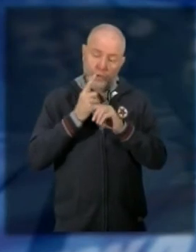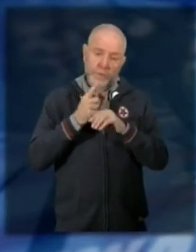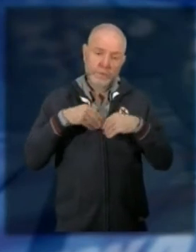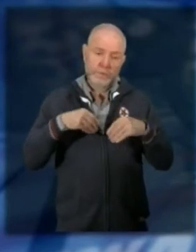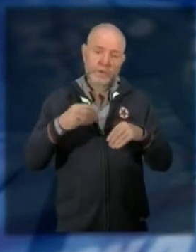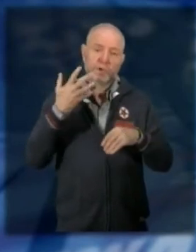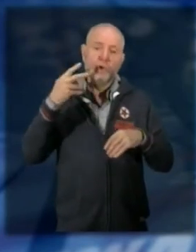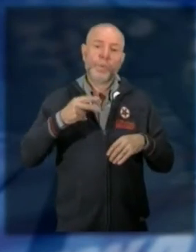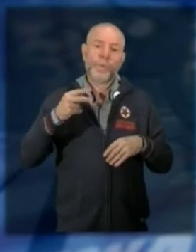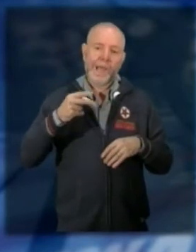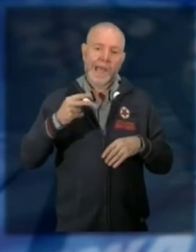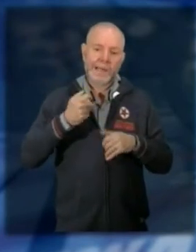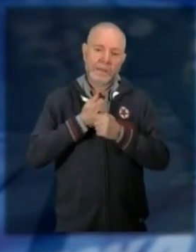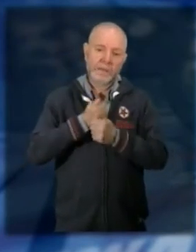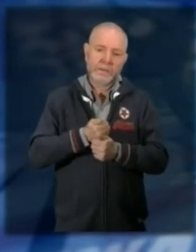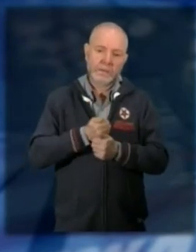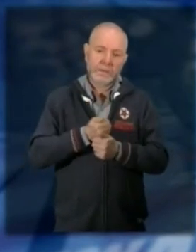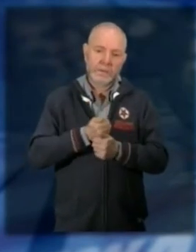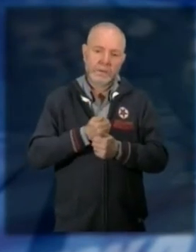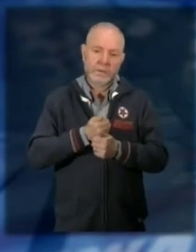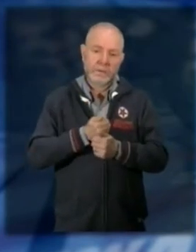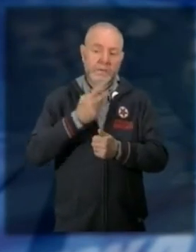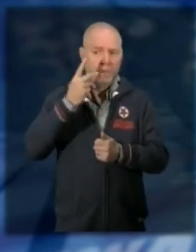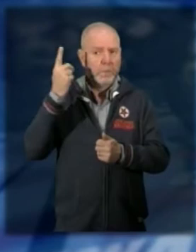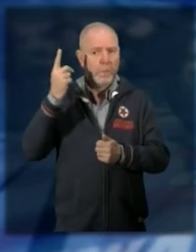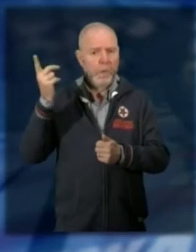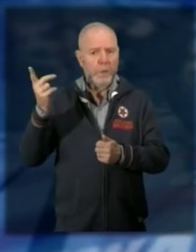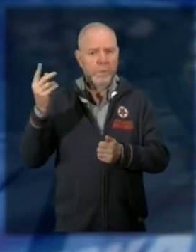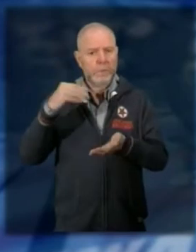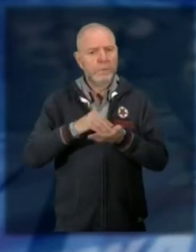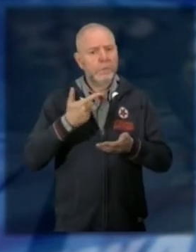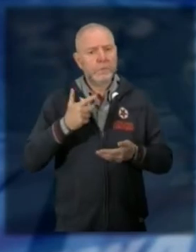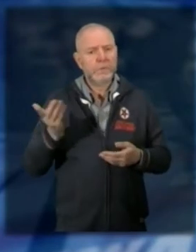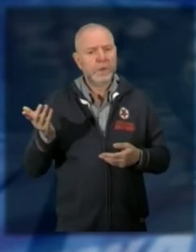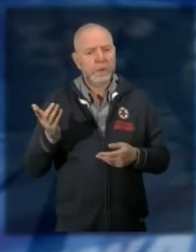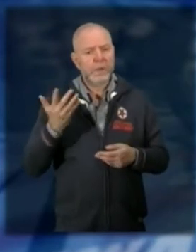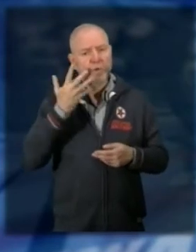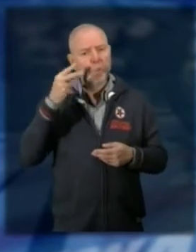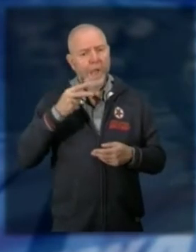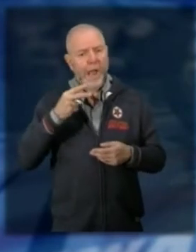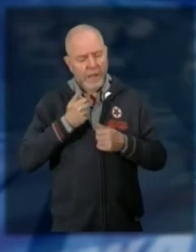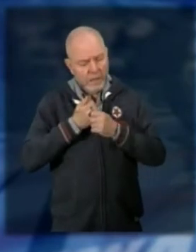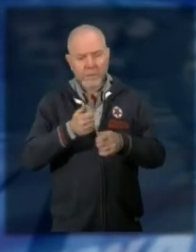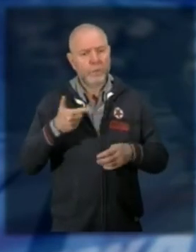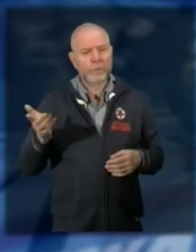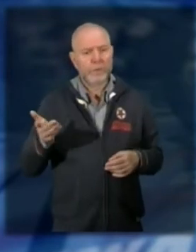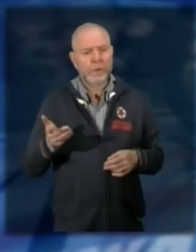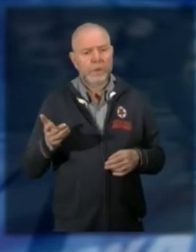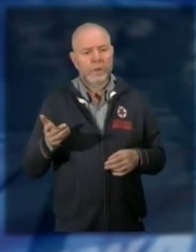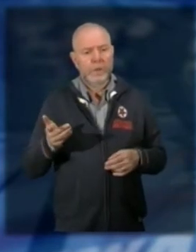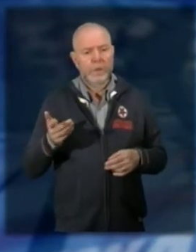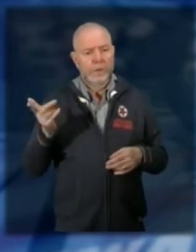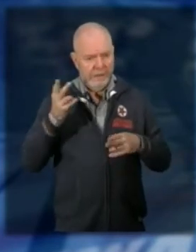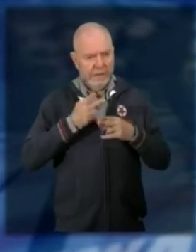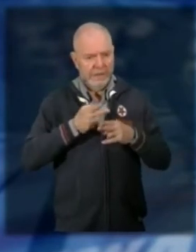5 anni di militanza cosa che qualcuno che è stata messa nel non le aveva per cui lo statuto non capisco perché anche tesserati